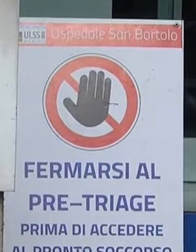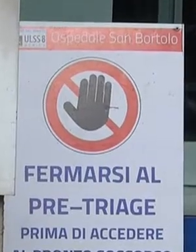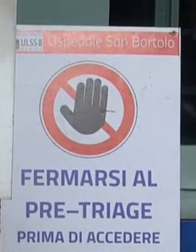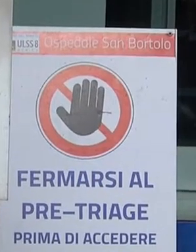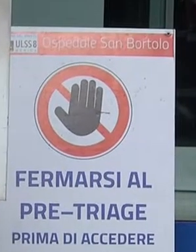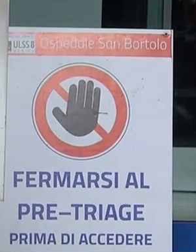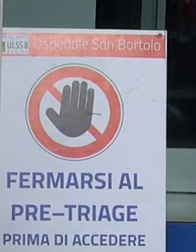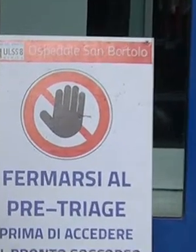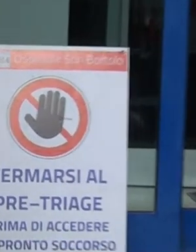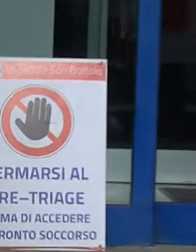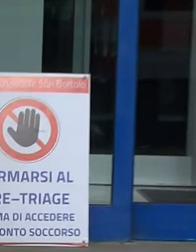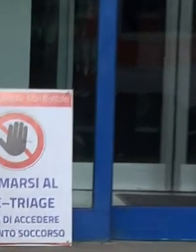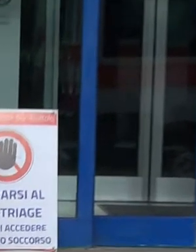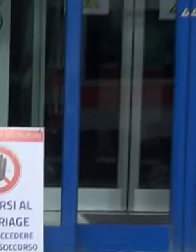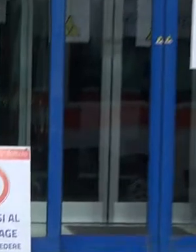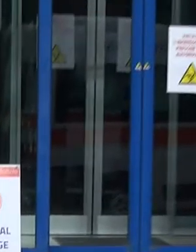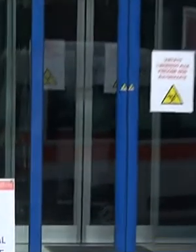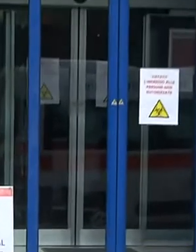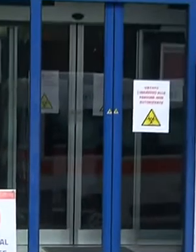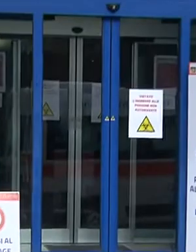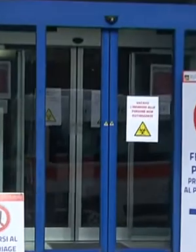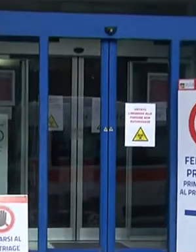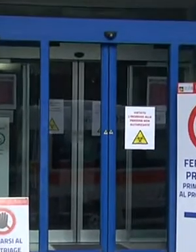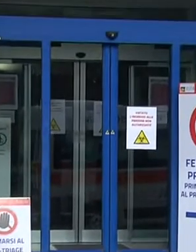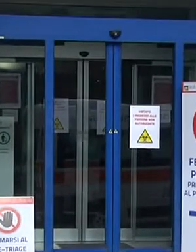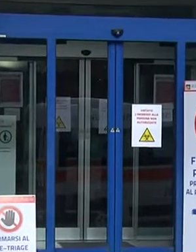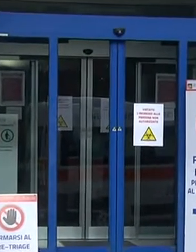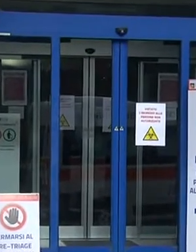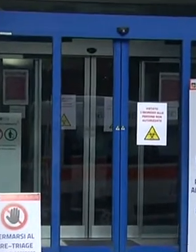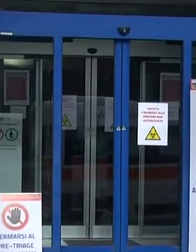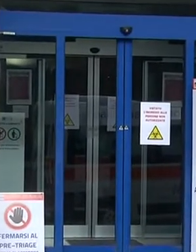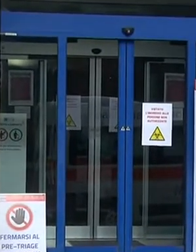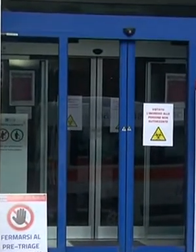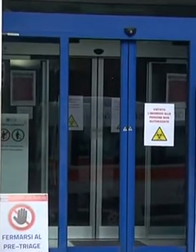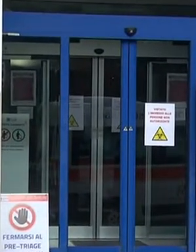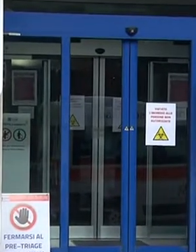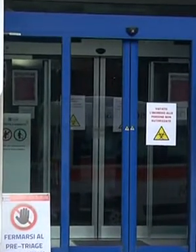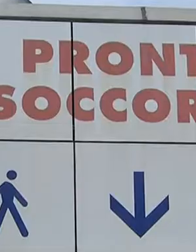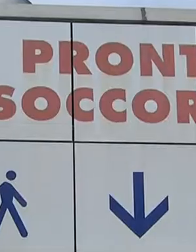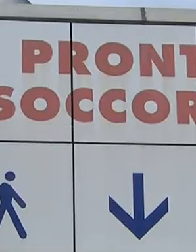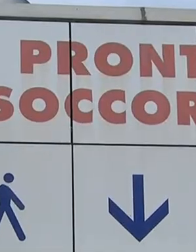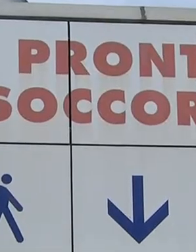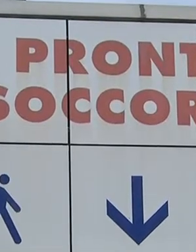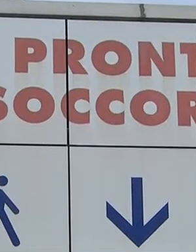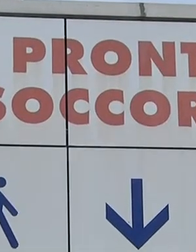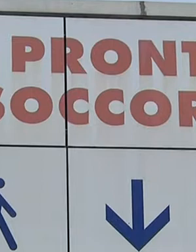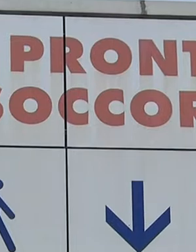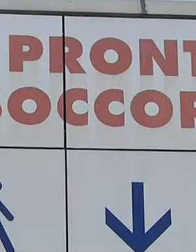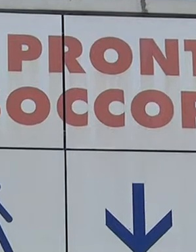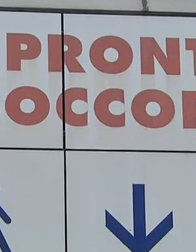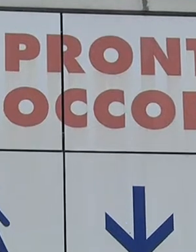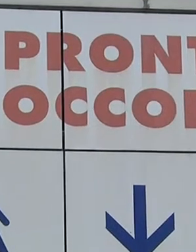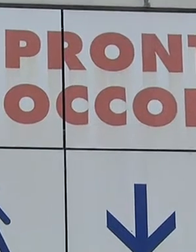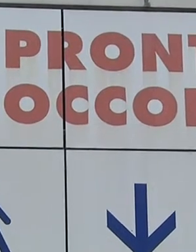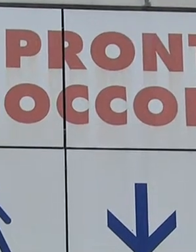ricoveri in diminuzione. Il virus però continua a girare e l'allerta è sempre massima, anche perché le varianti